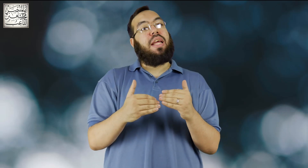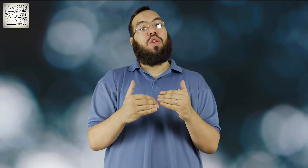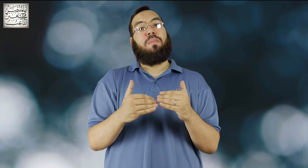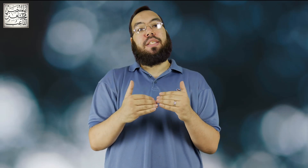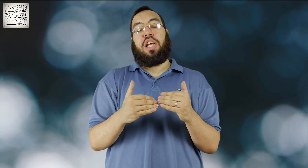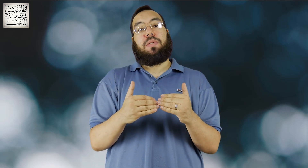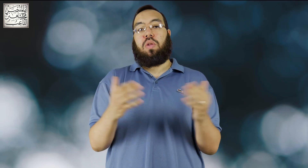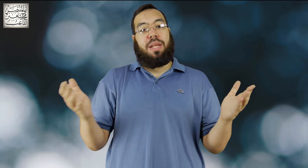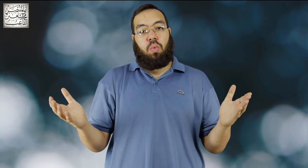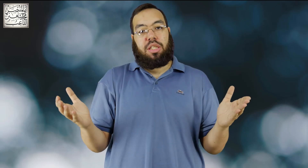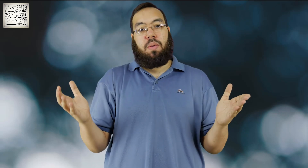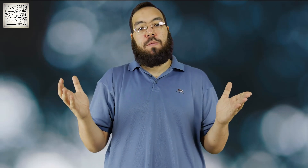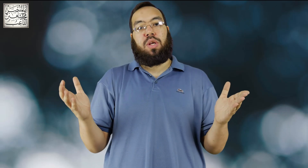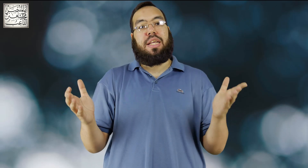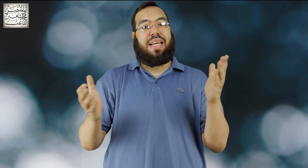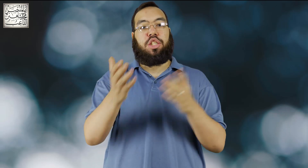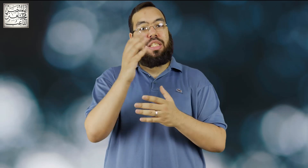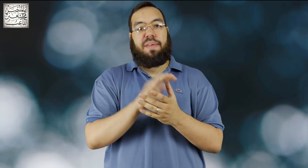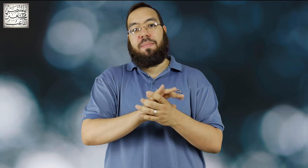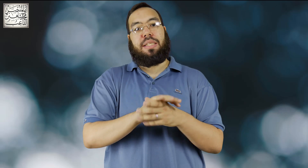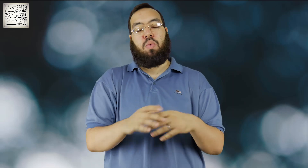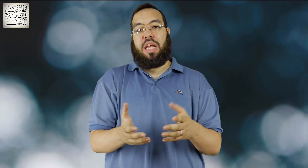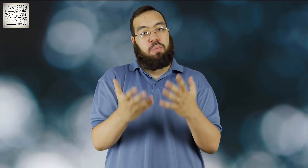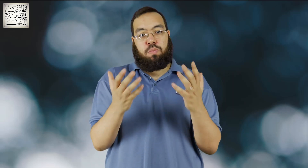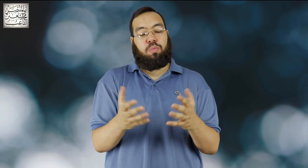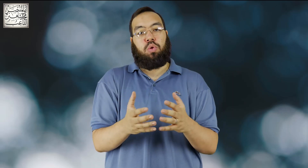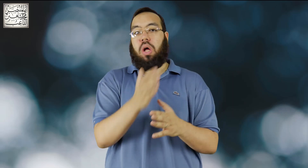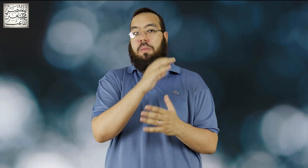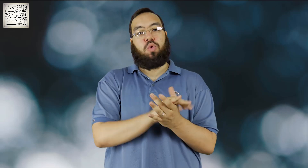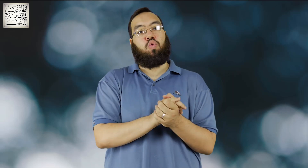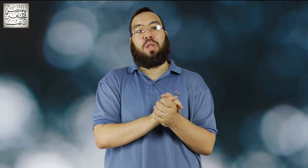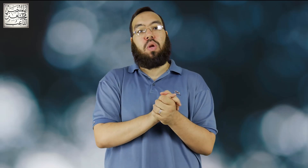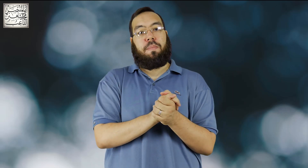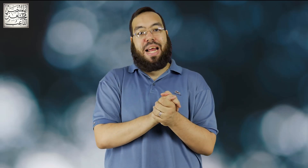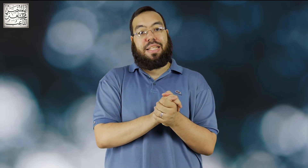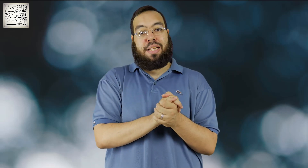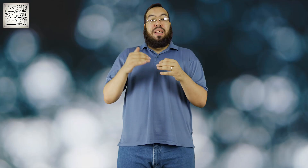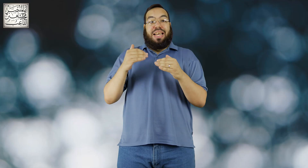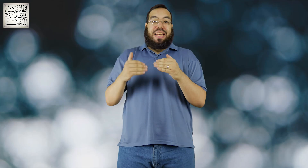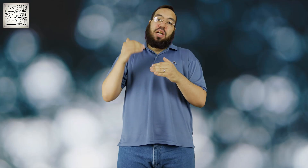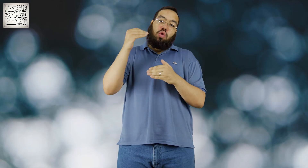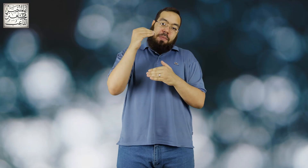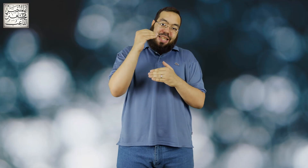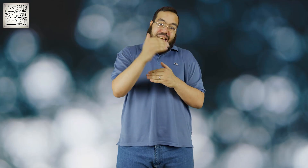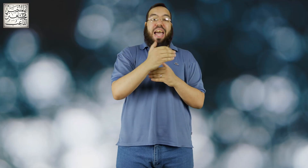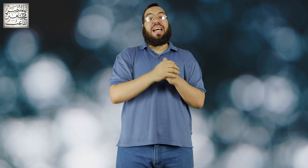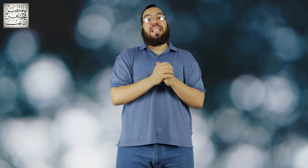اللومكس دي 85 وهتصور 4K زي الجي 7 مثلا وكانت ب500 دولار او ب600 دولار بالعدسة لكن انا كنت محتاج حاجات